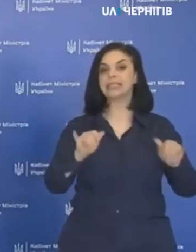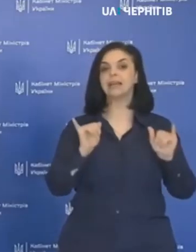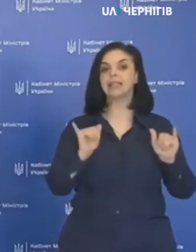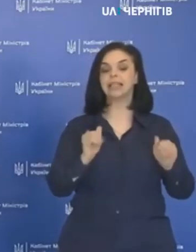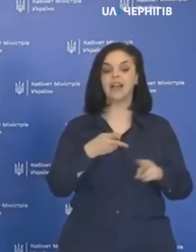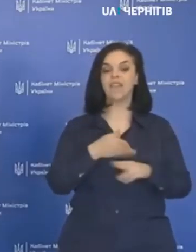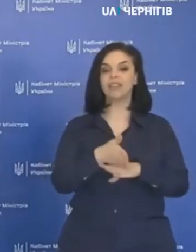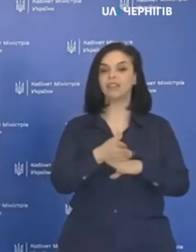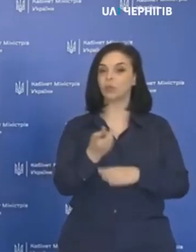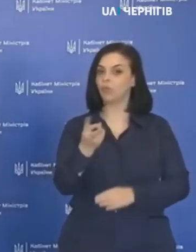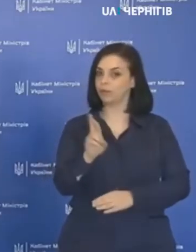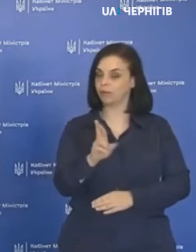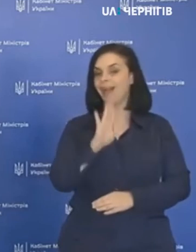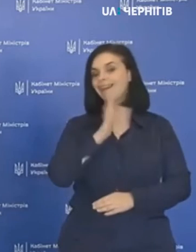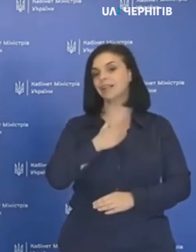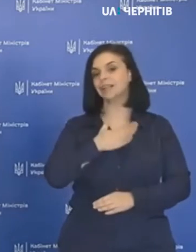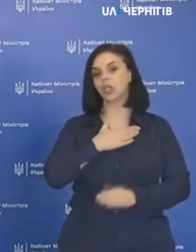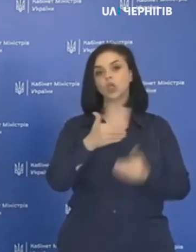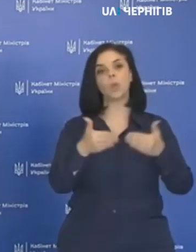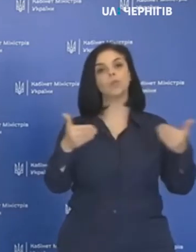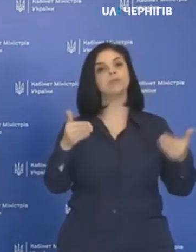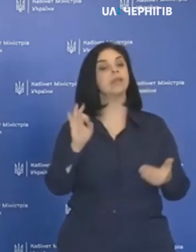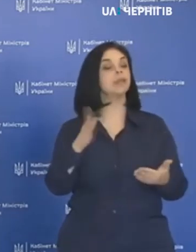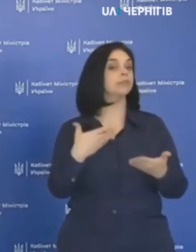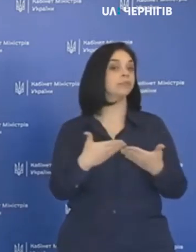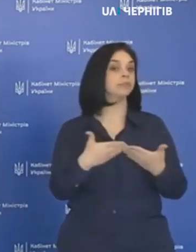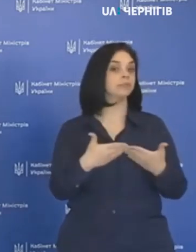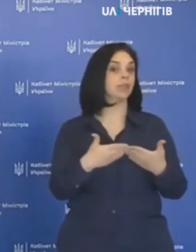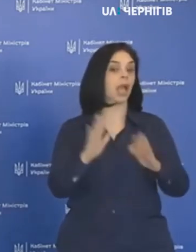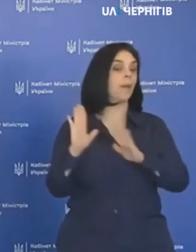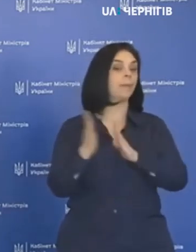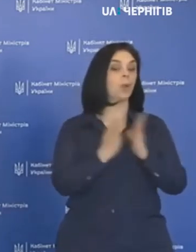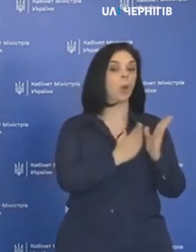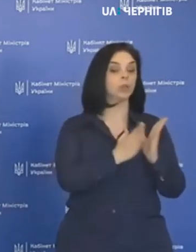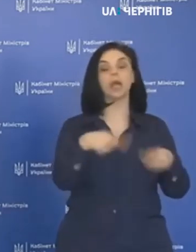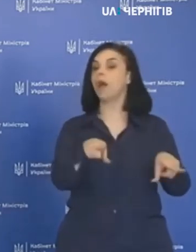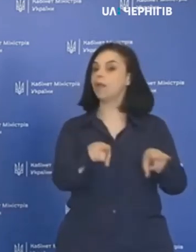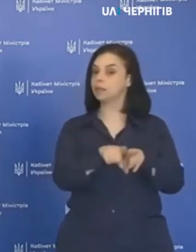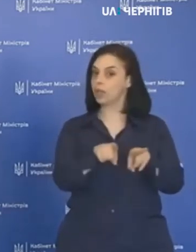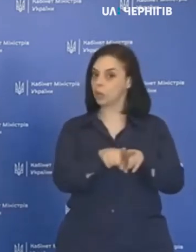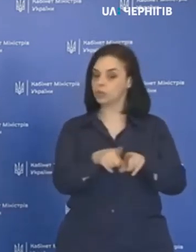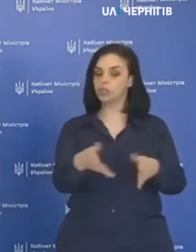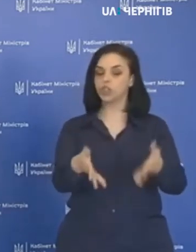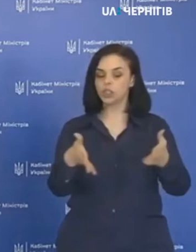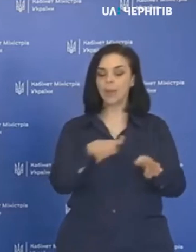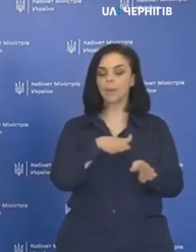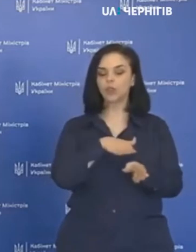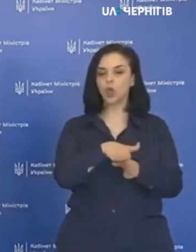відвідування наших музеїв, бібліотек, але також з чітким